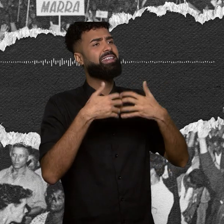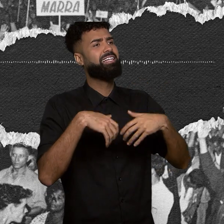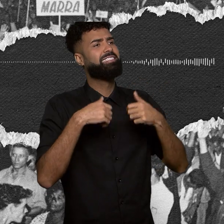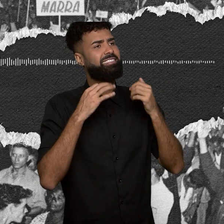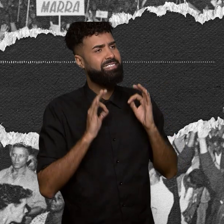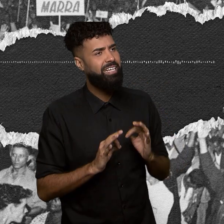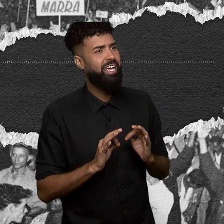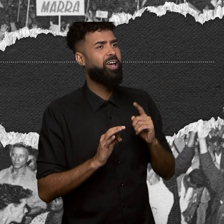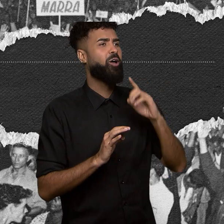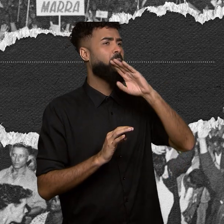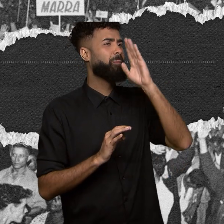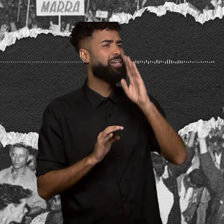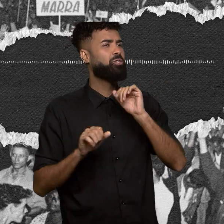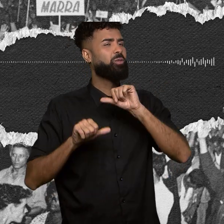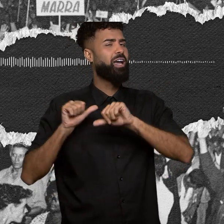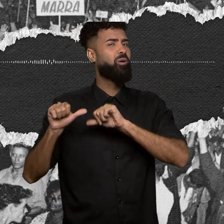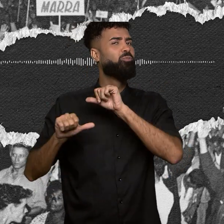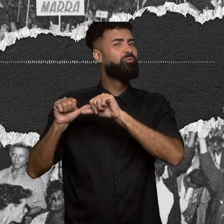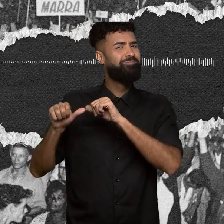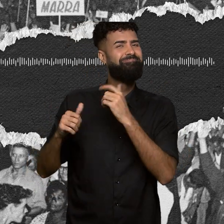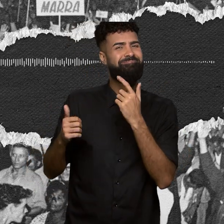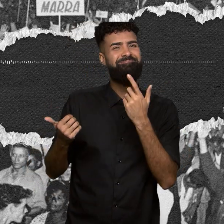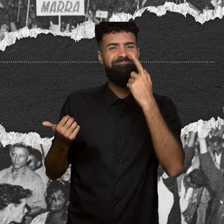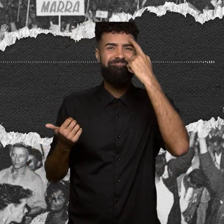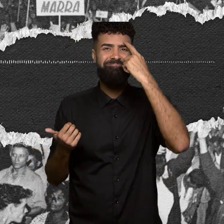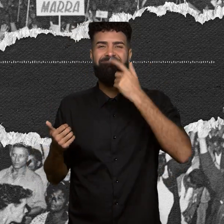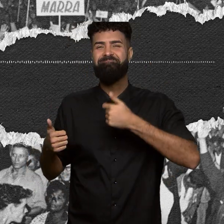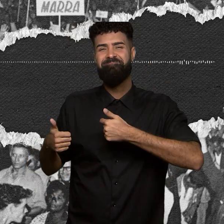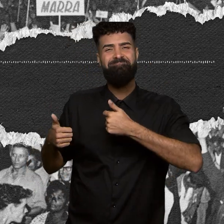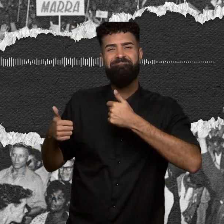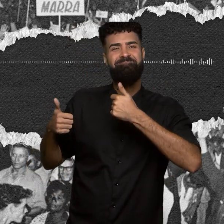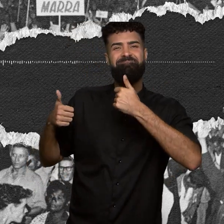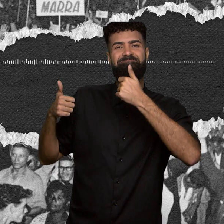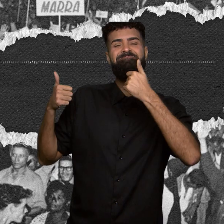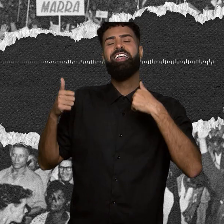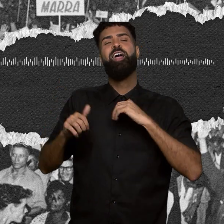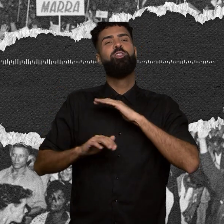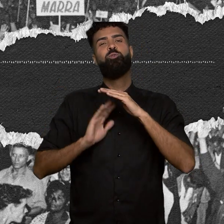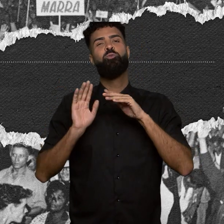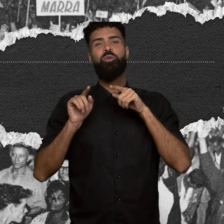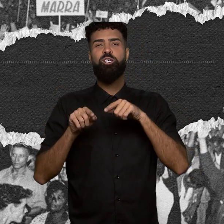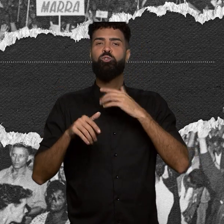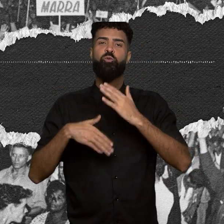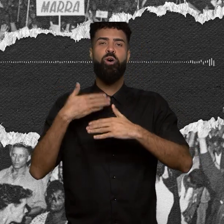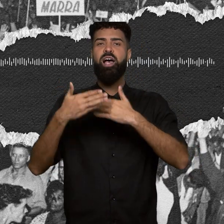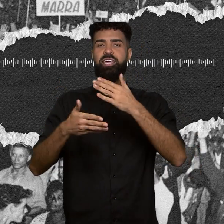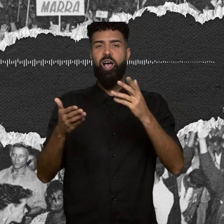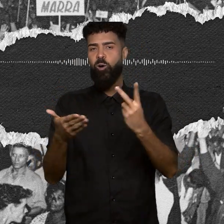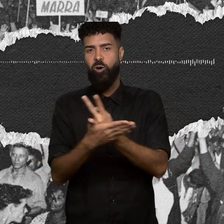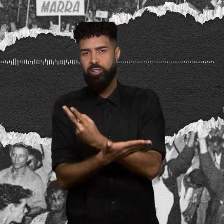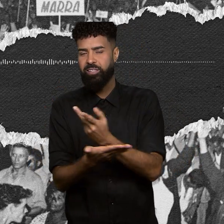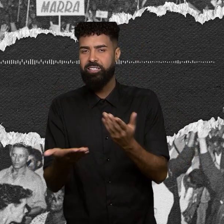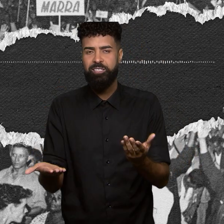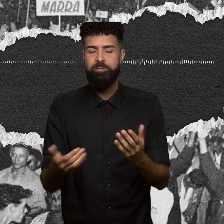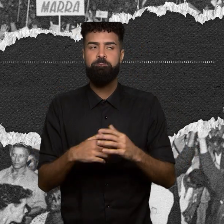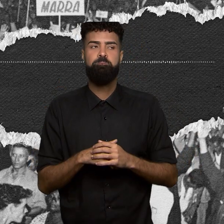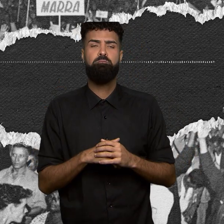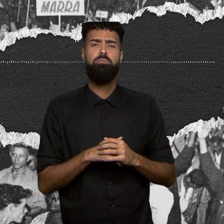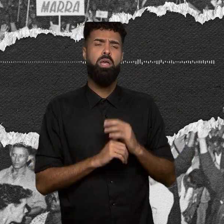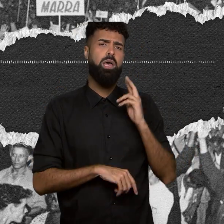Brasil estava mudando e mudando para melhor e que tudo isso ia acontecer. Só depois é eu fui tomando